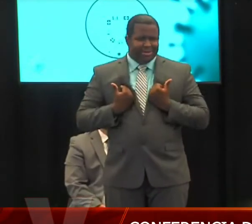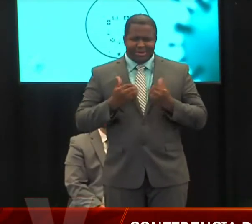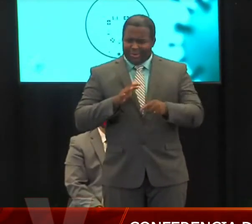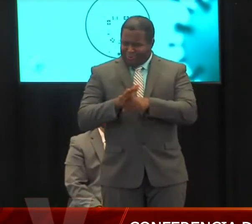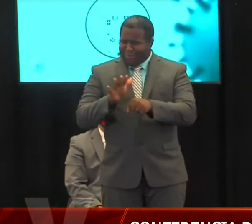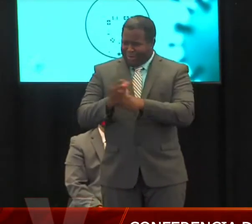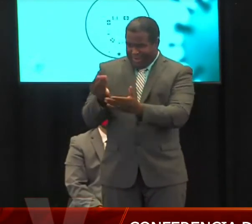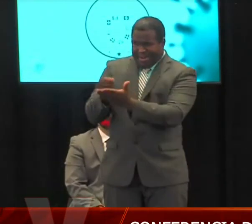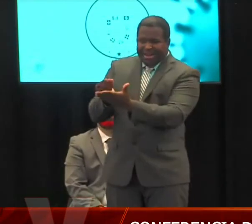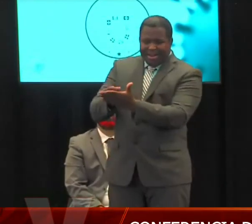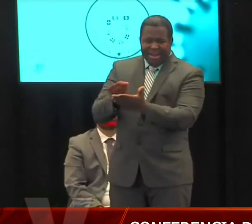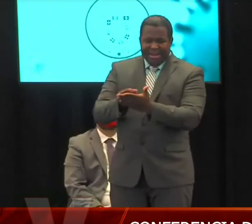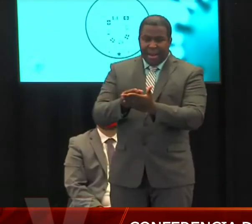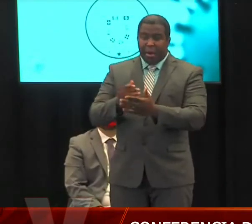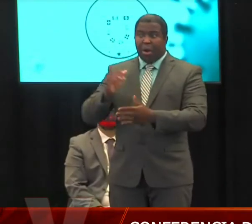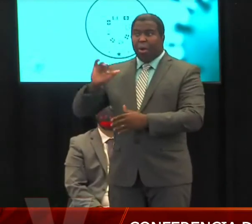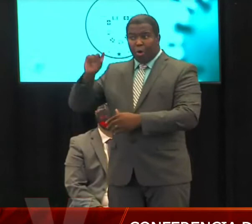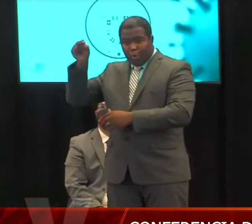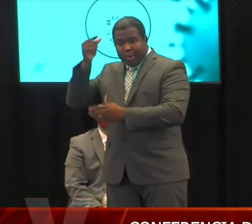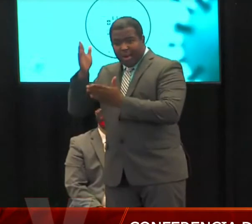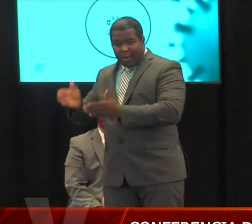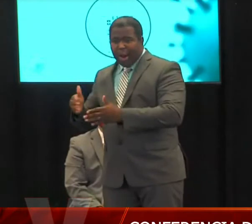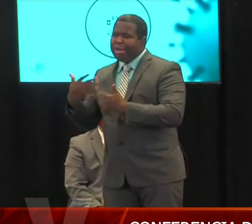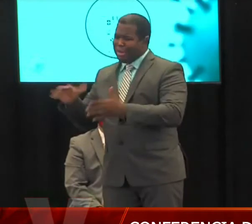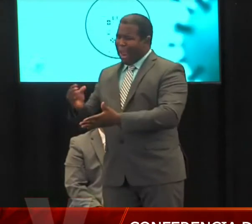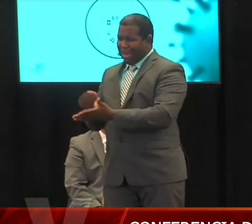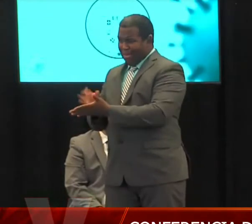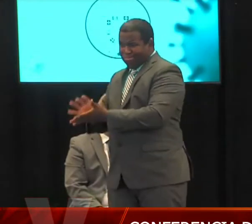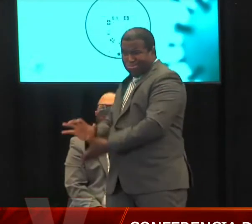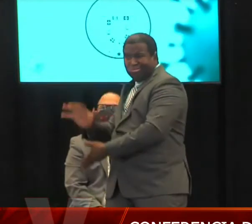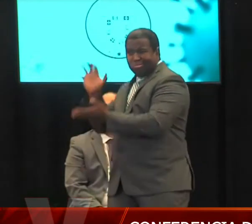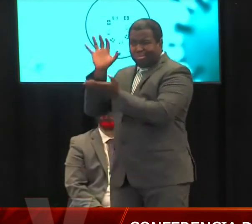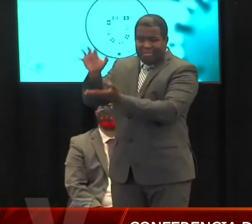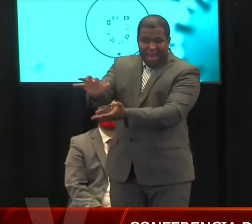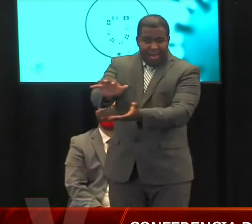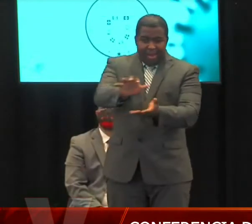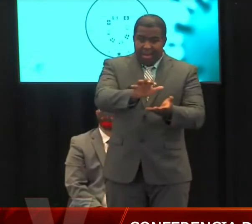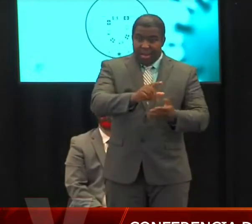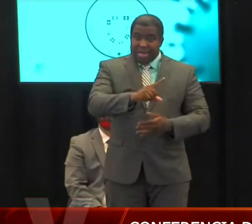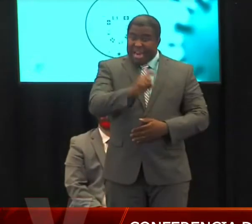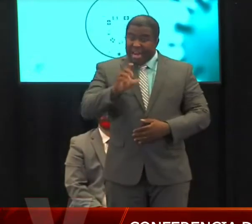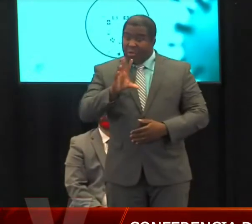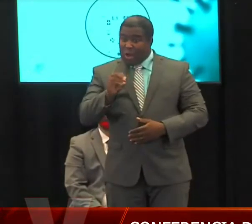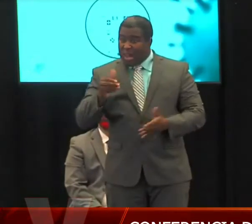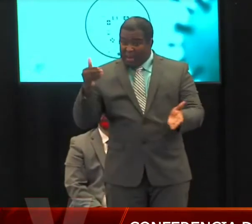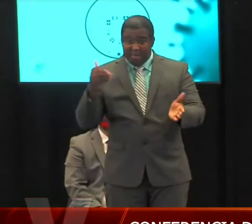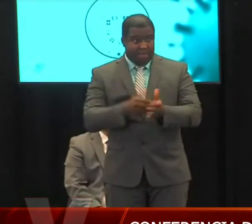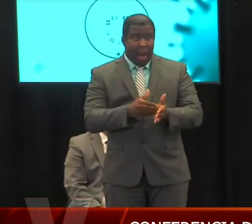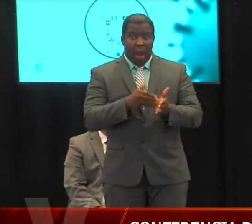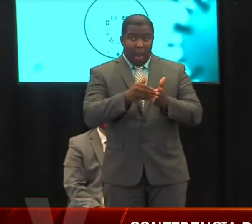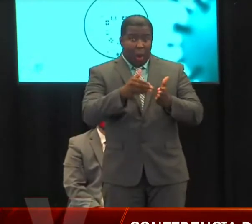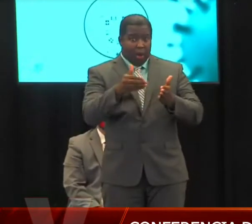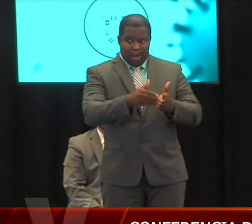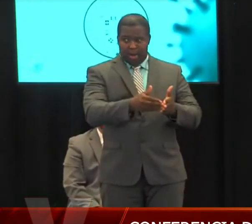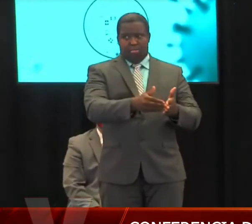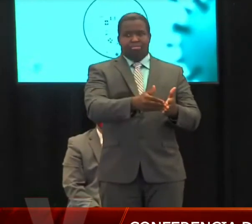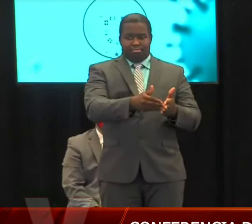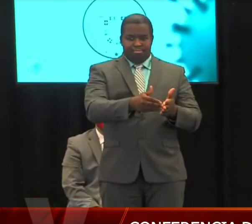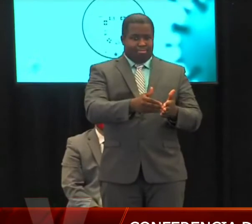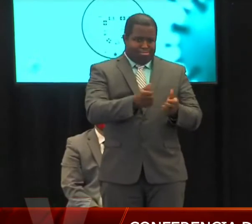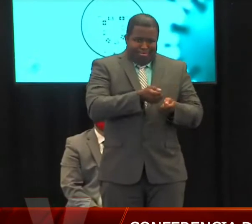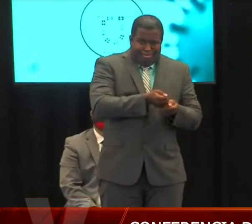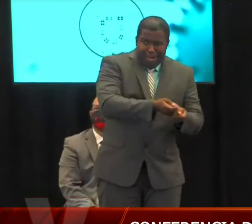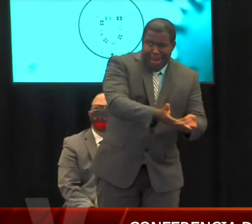millones y se ha considerado 150 millones adicionales. Tienen el tren de civil disponible a través de un proceso conocido a través del gobierno